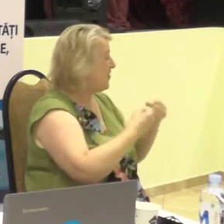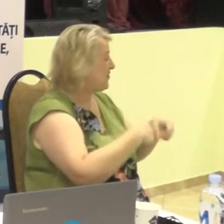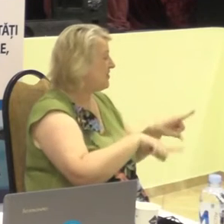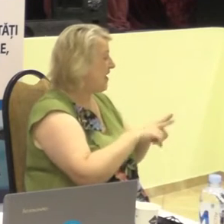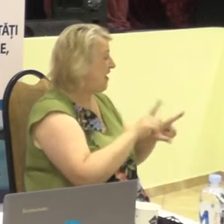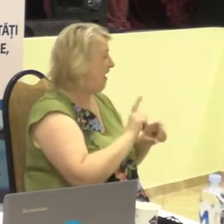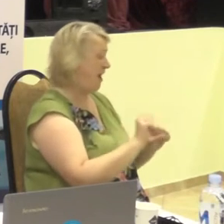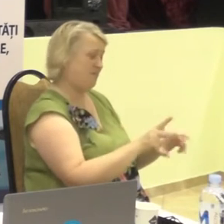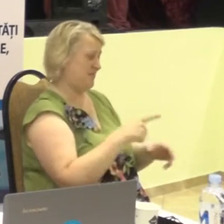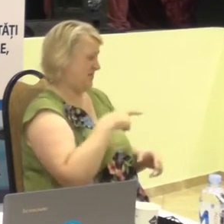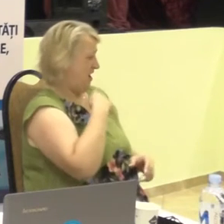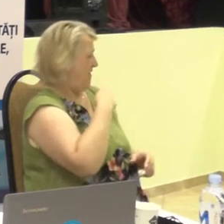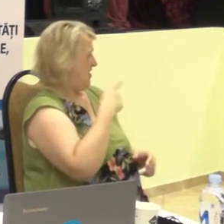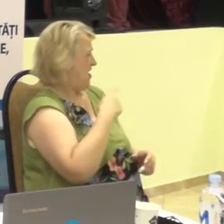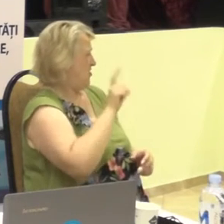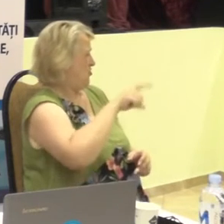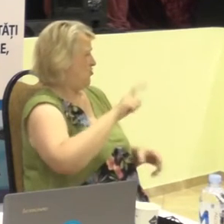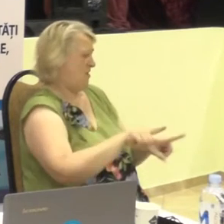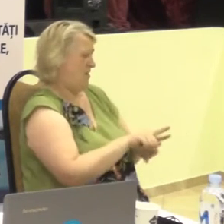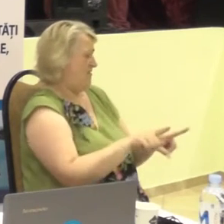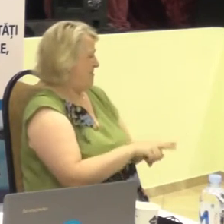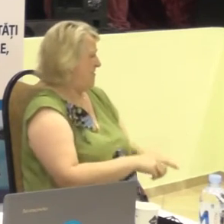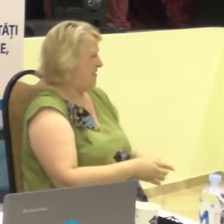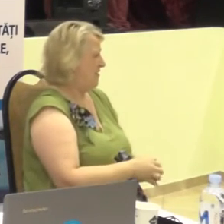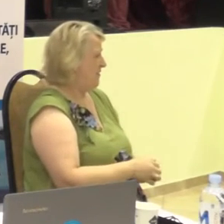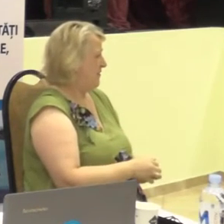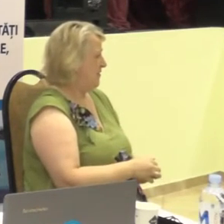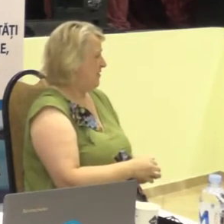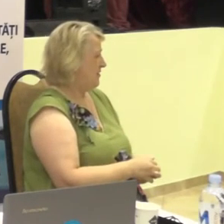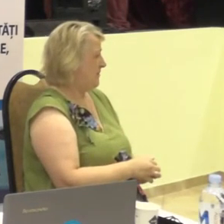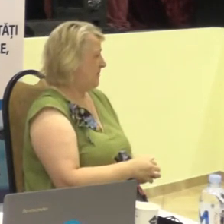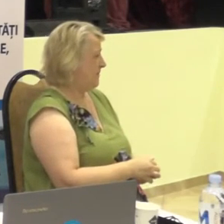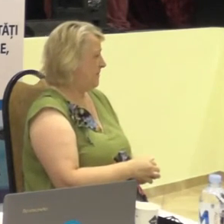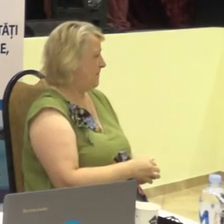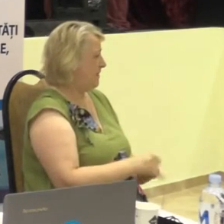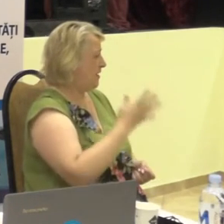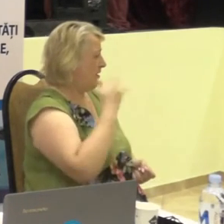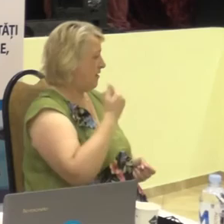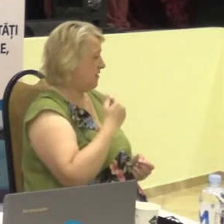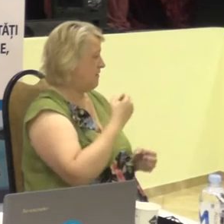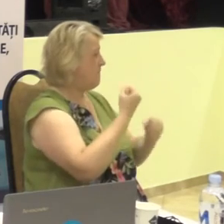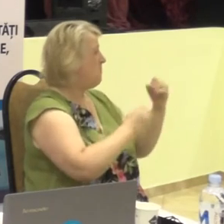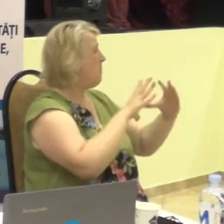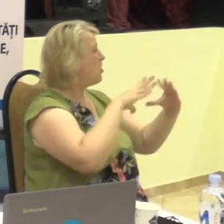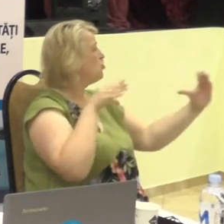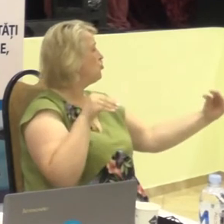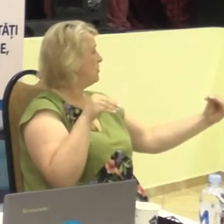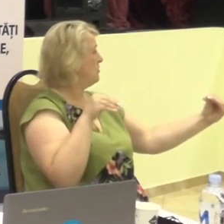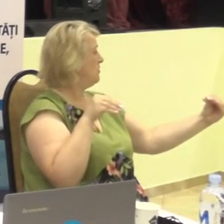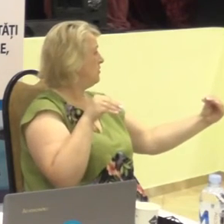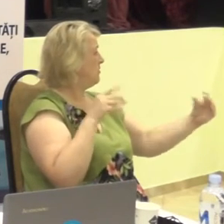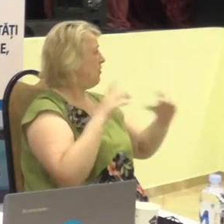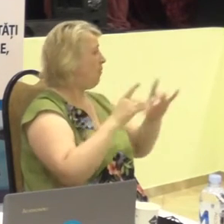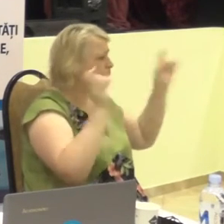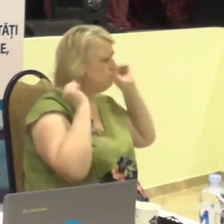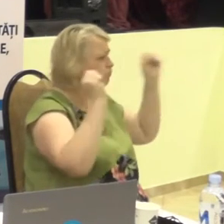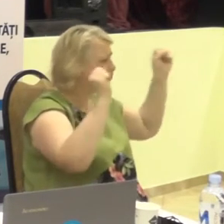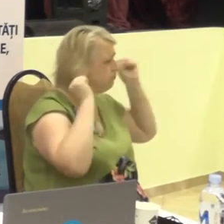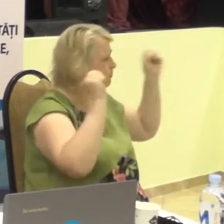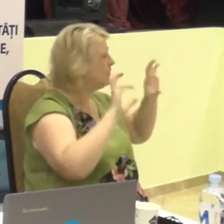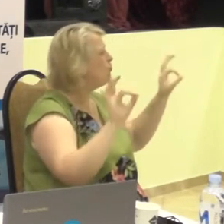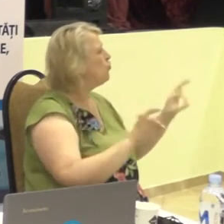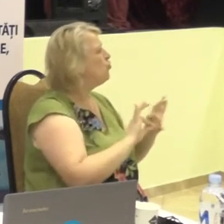persoanele sănătoase. Când în salonul mașinii răzună muzica,